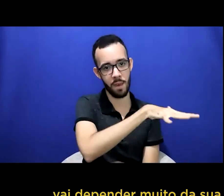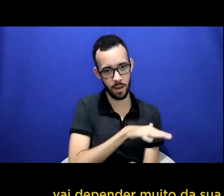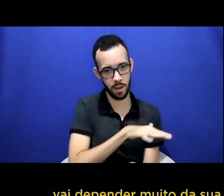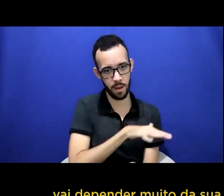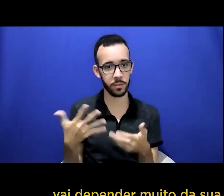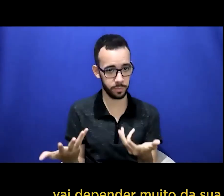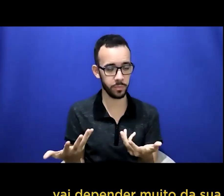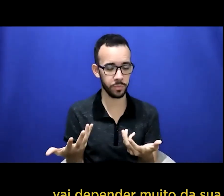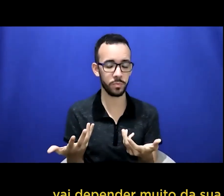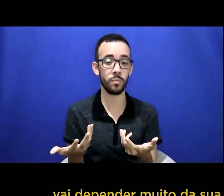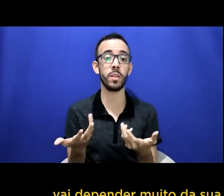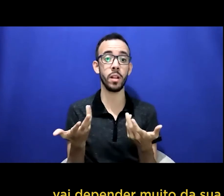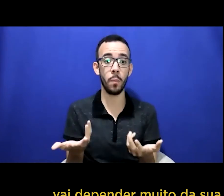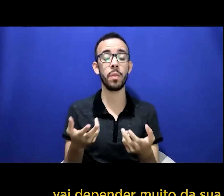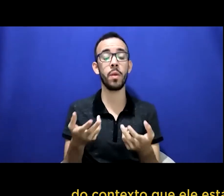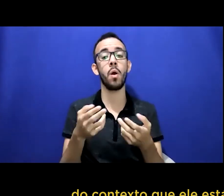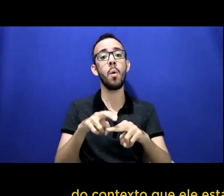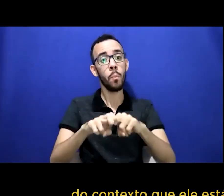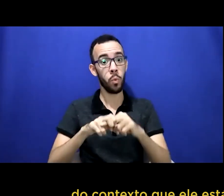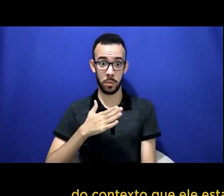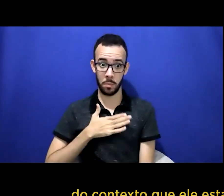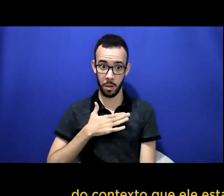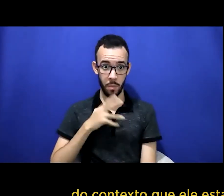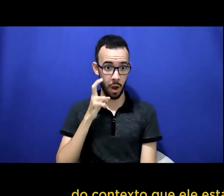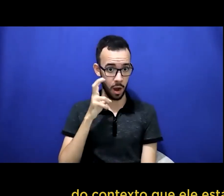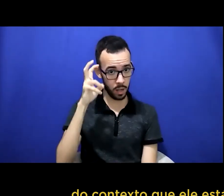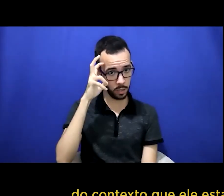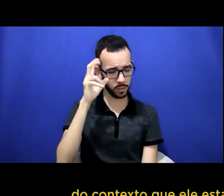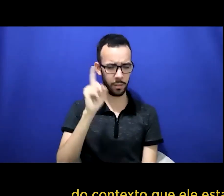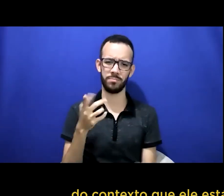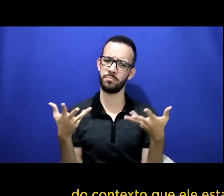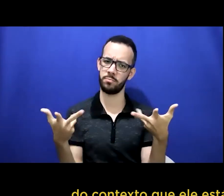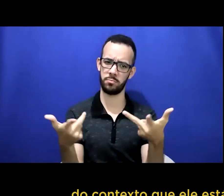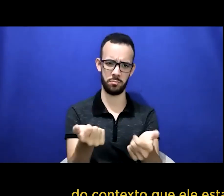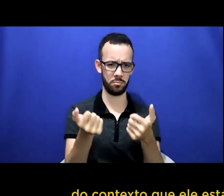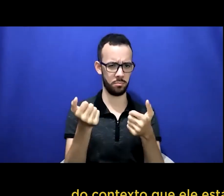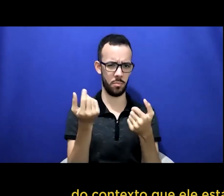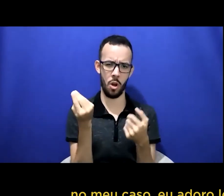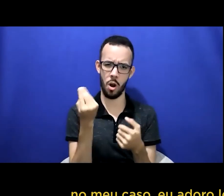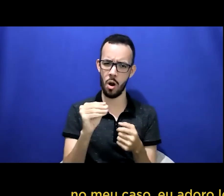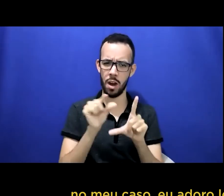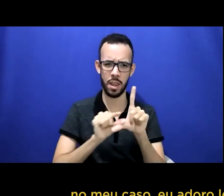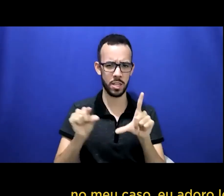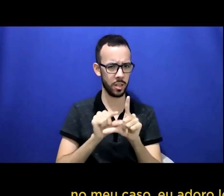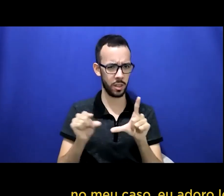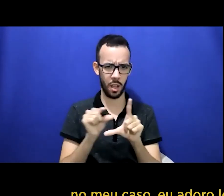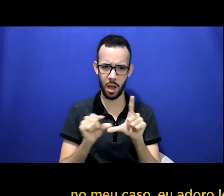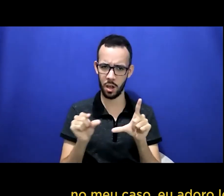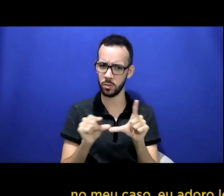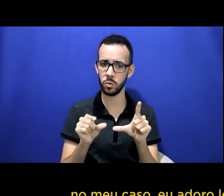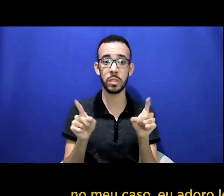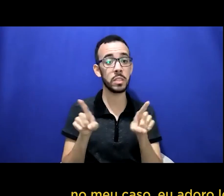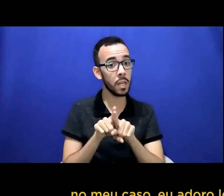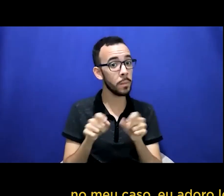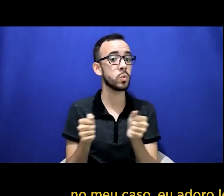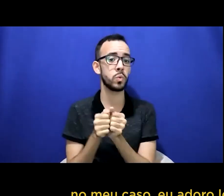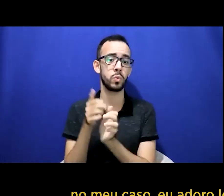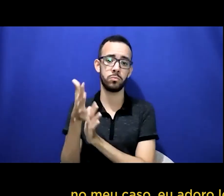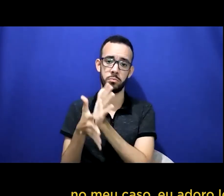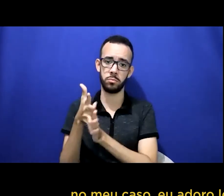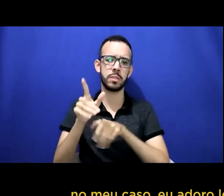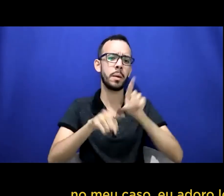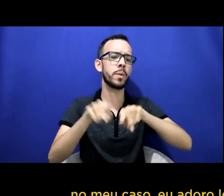com o mundo do seu contato com a família do contexto que ele está inserido e tudo mais no meu caso eu